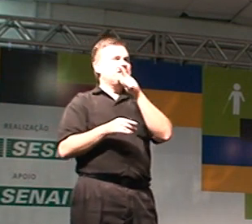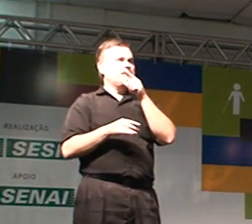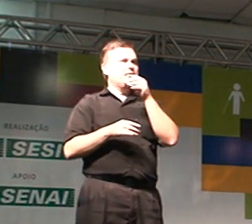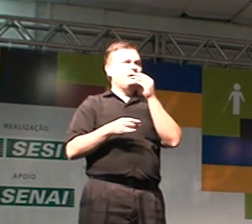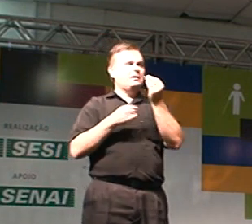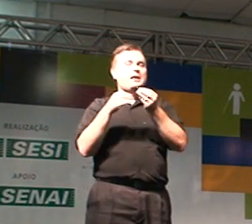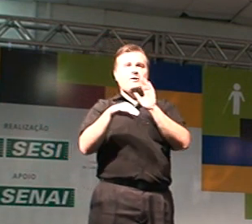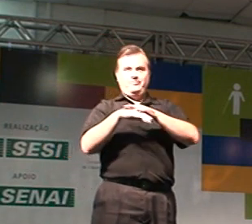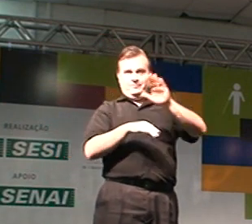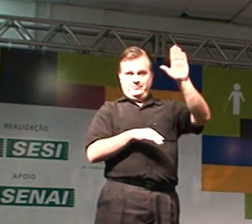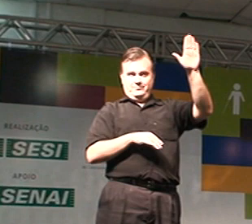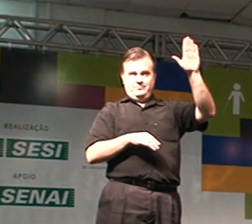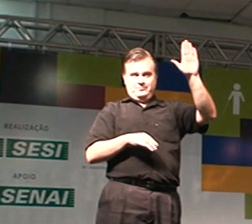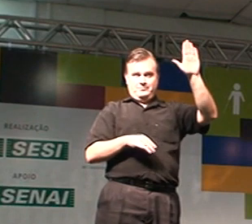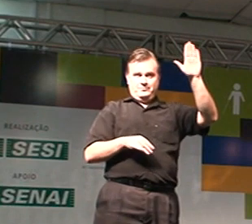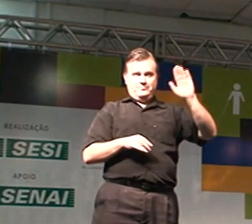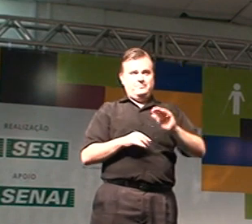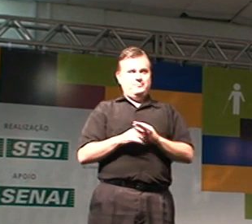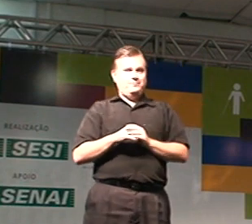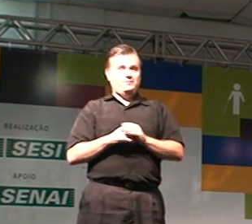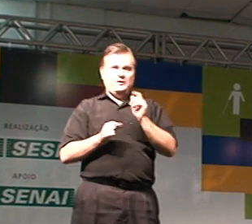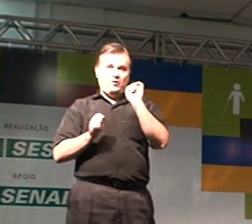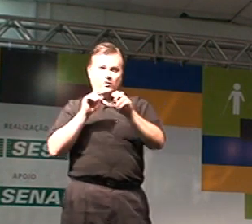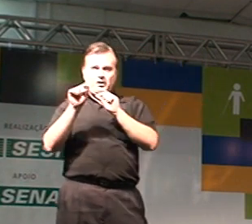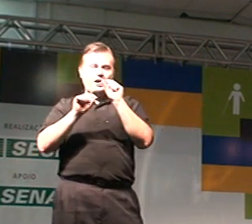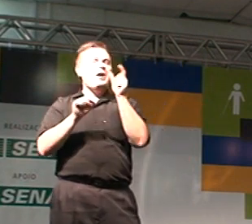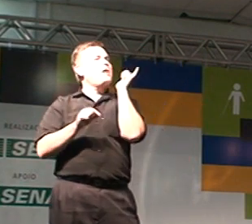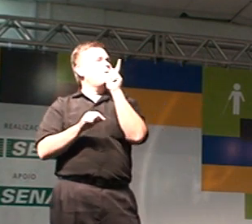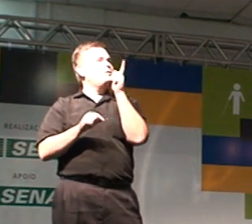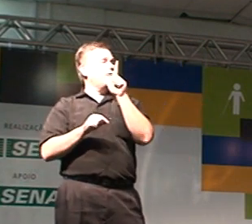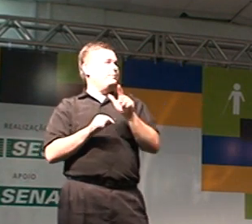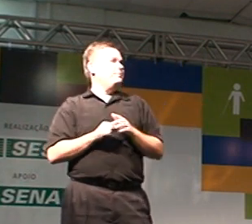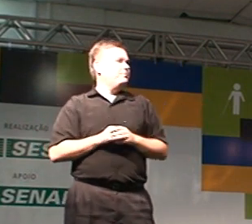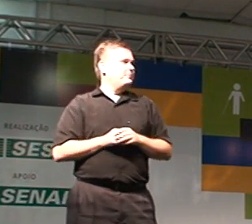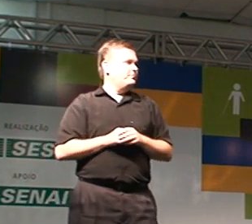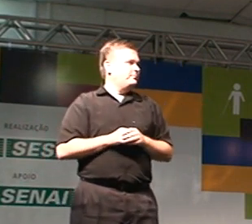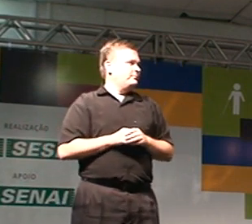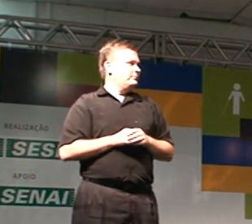levantar a mão, por favor, quem conseguiria, fazer esse barato.